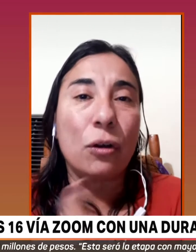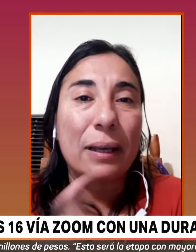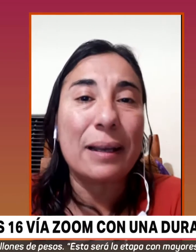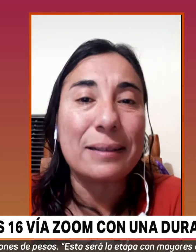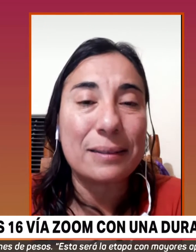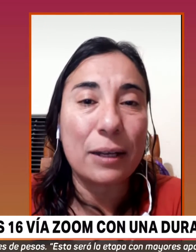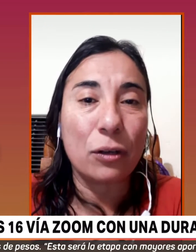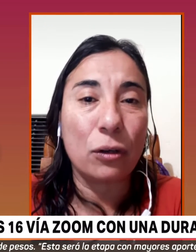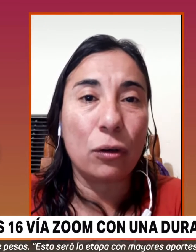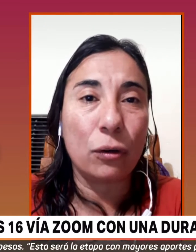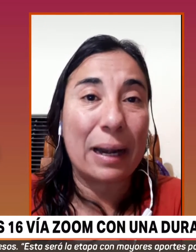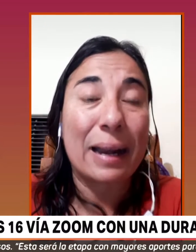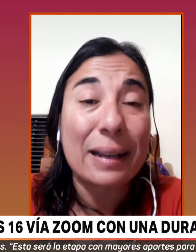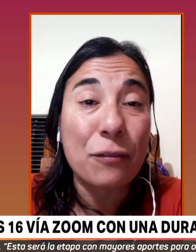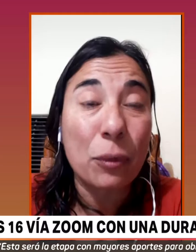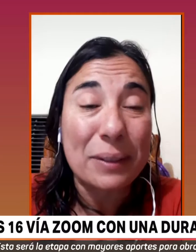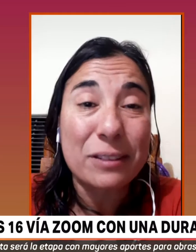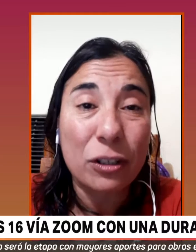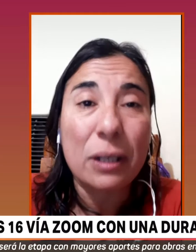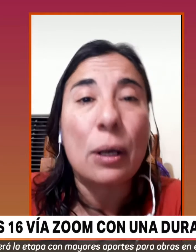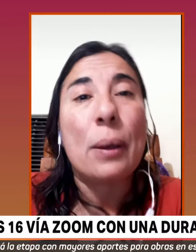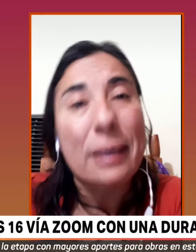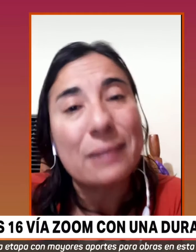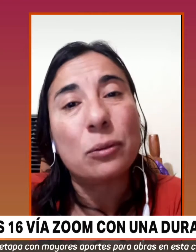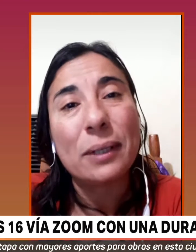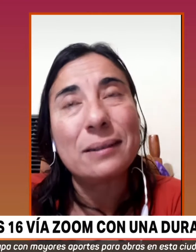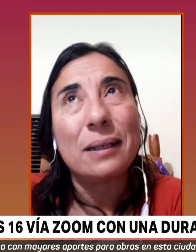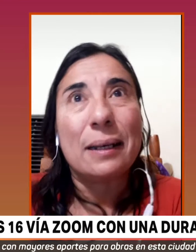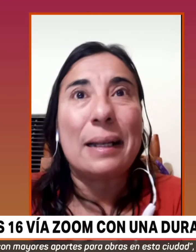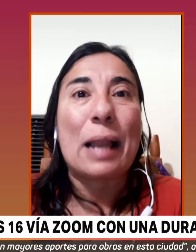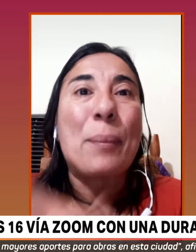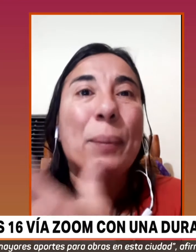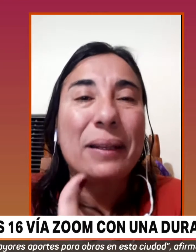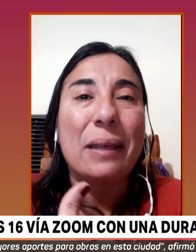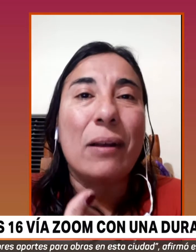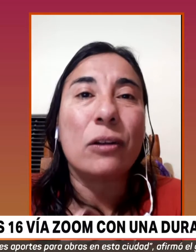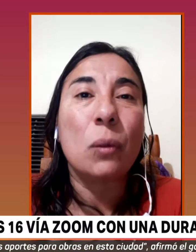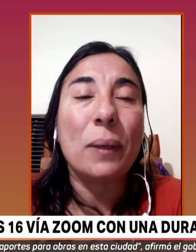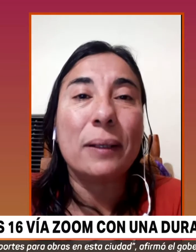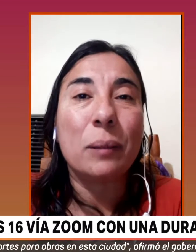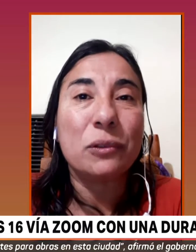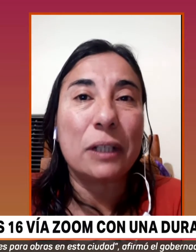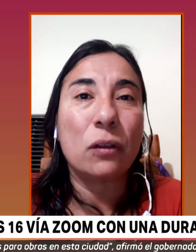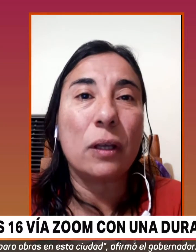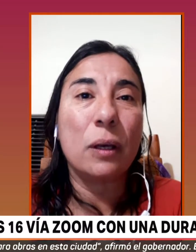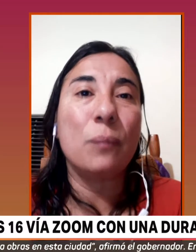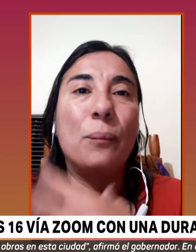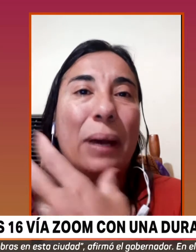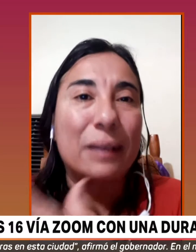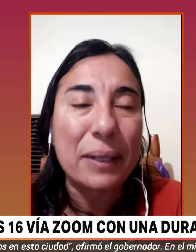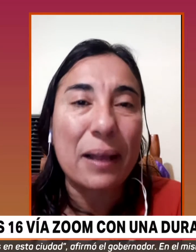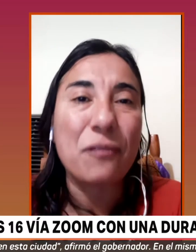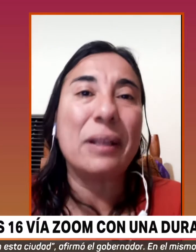con los que es necesario generar esta información, y a su vez la perspectiva, lo que nosotros planteamos, esto de